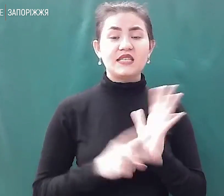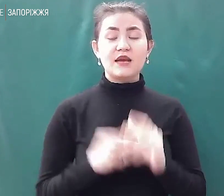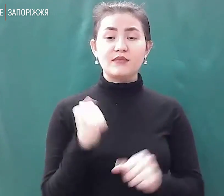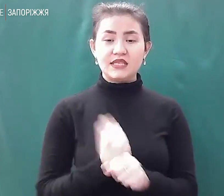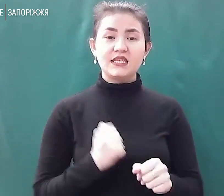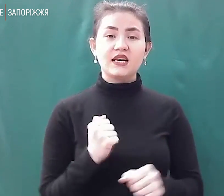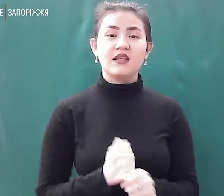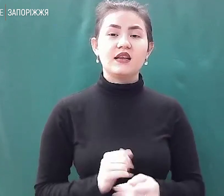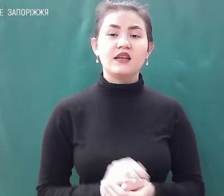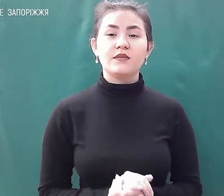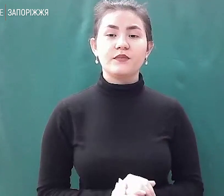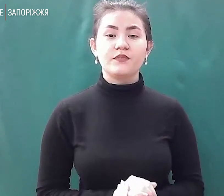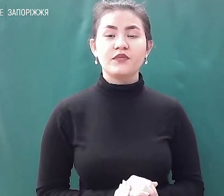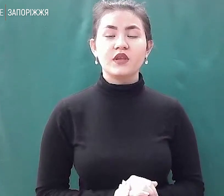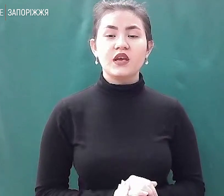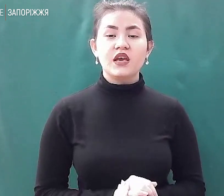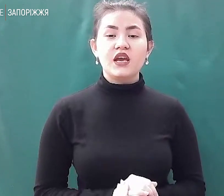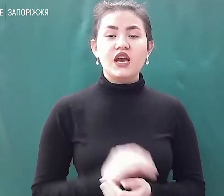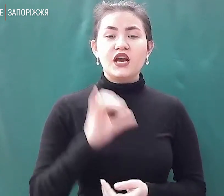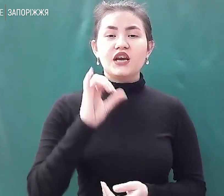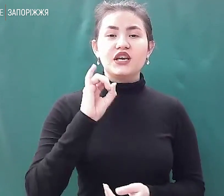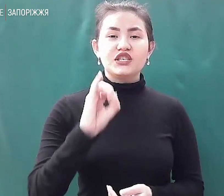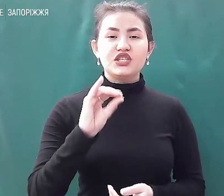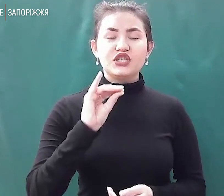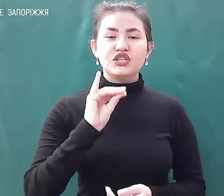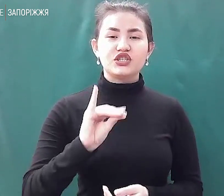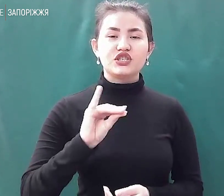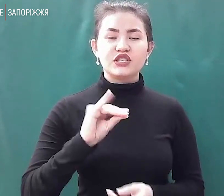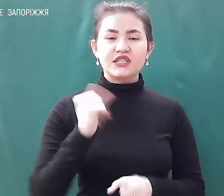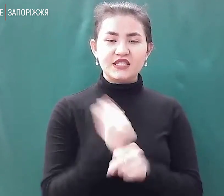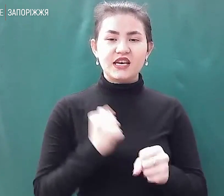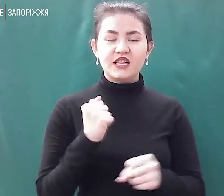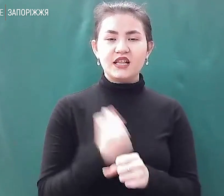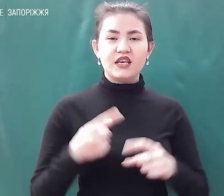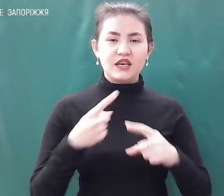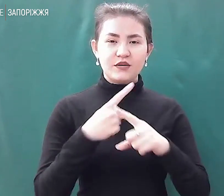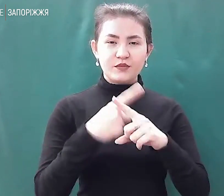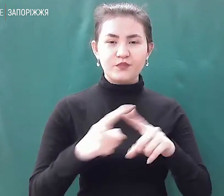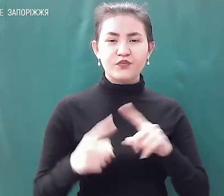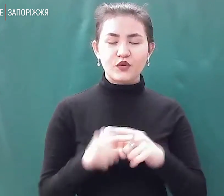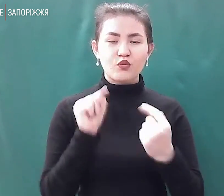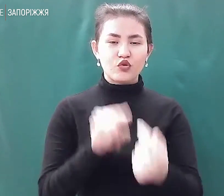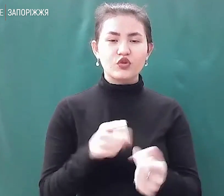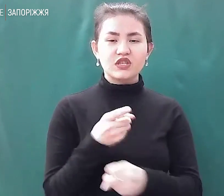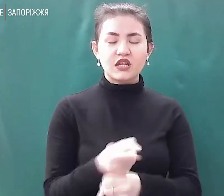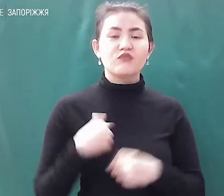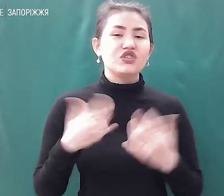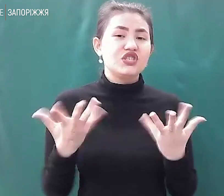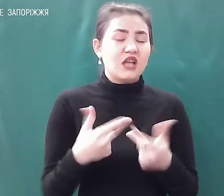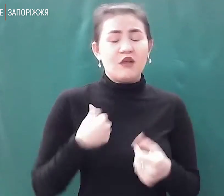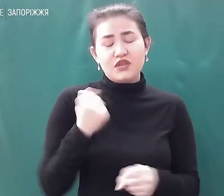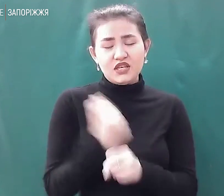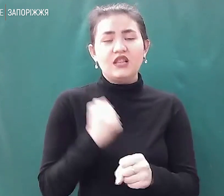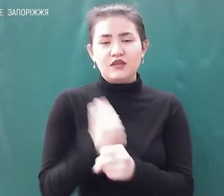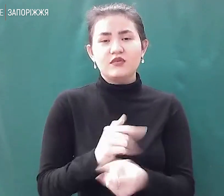їжи робимо, ну, в принципі, не вважаємо, ми ж не вважаємо, робимо, робимо, робимо, робимо, робимо, ну, як вигляді.